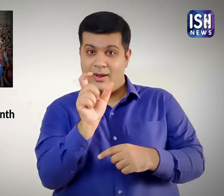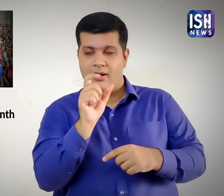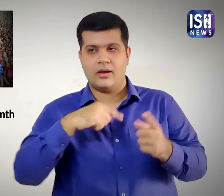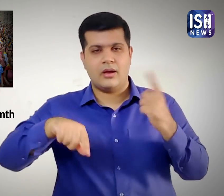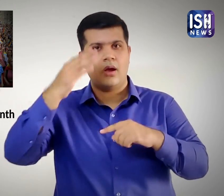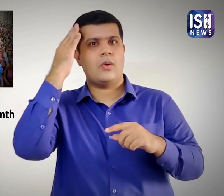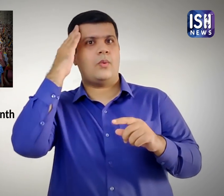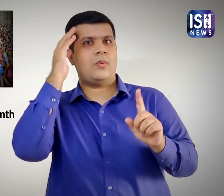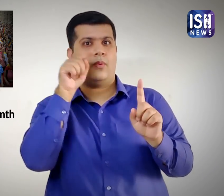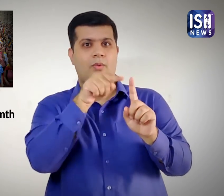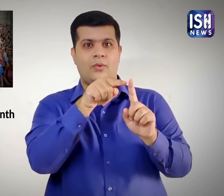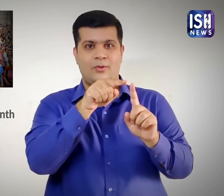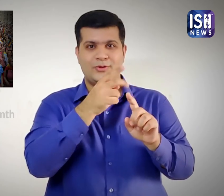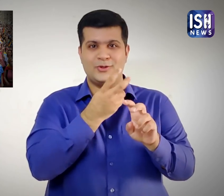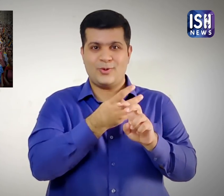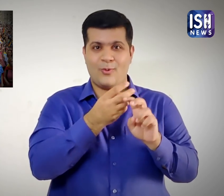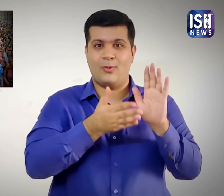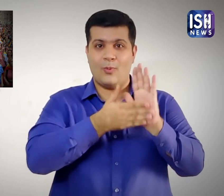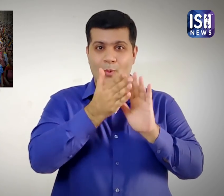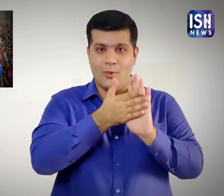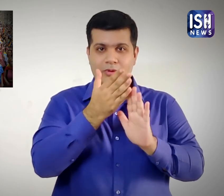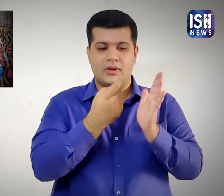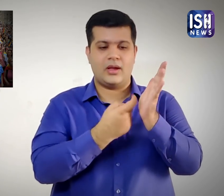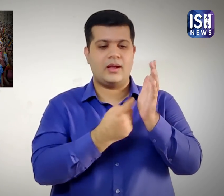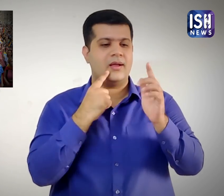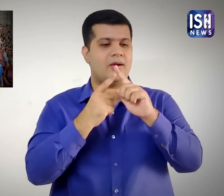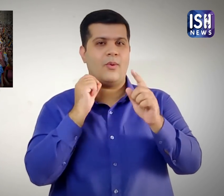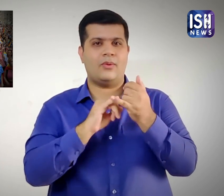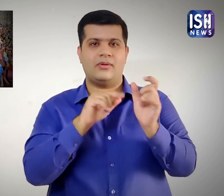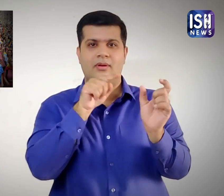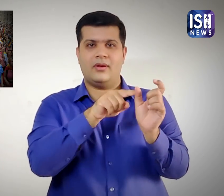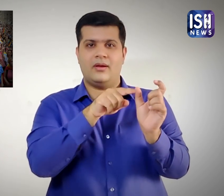दुनिया भर में विरोध प्रदर्शनों को प्रेरित किया और जागरुकता पैदा की।